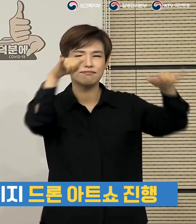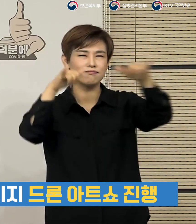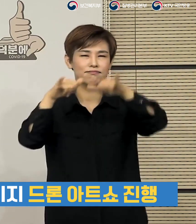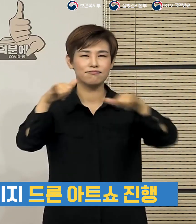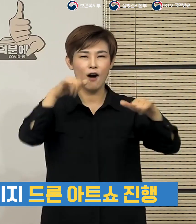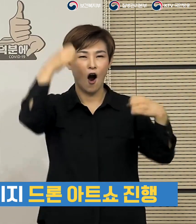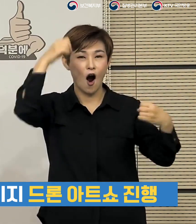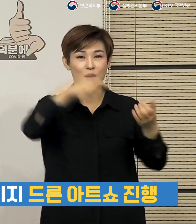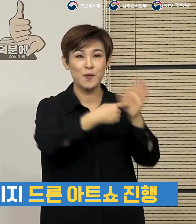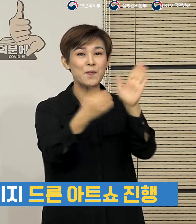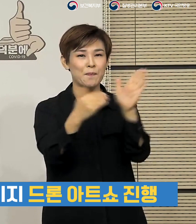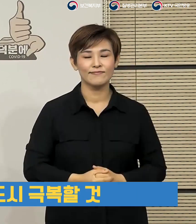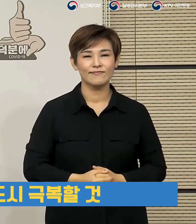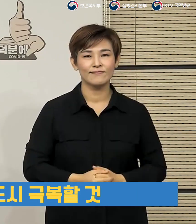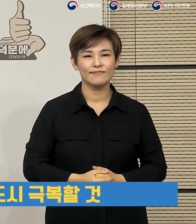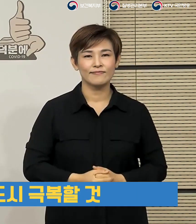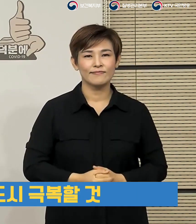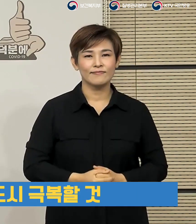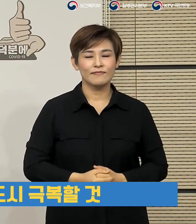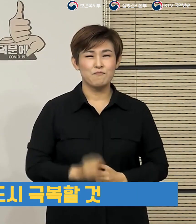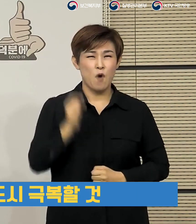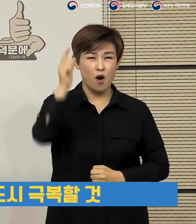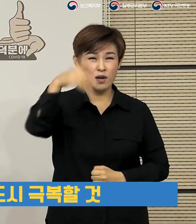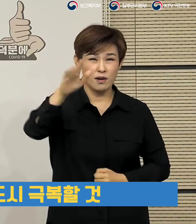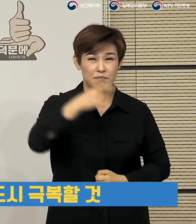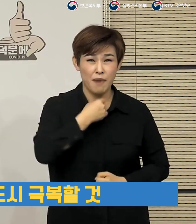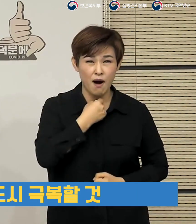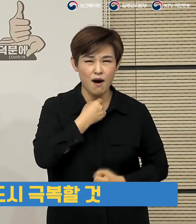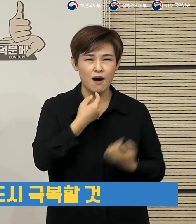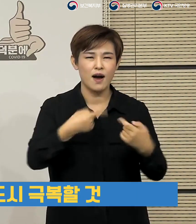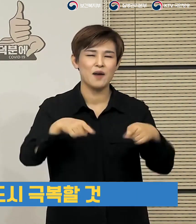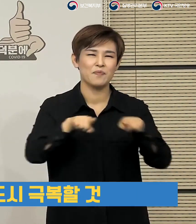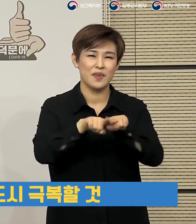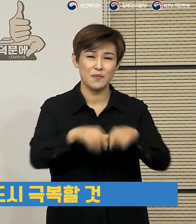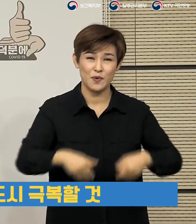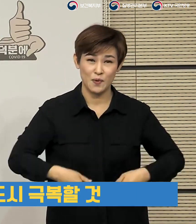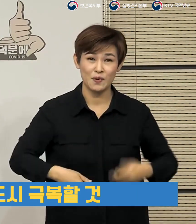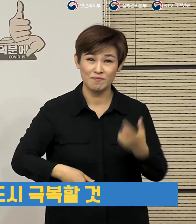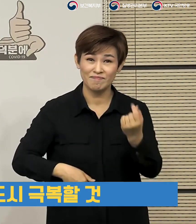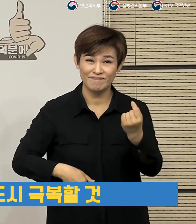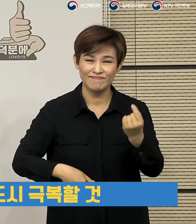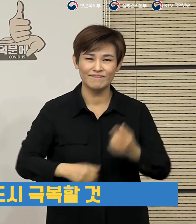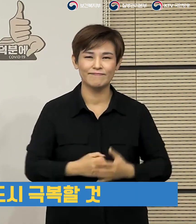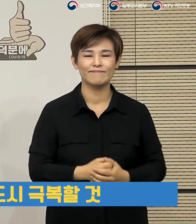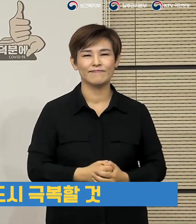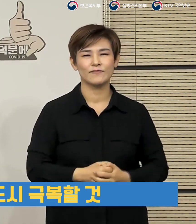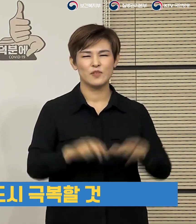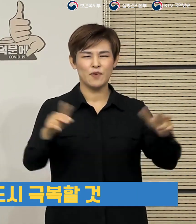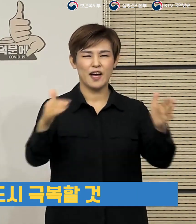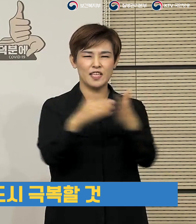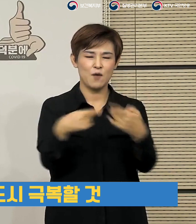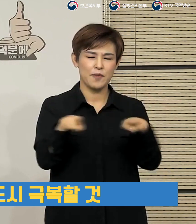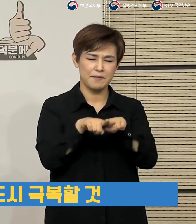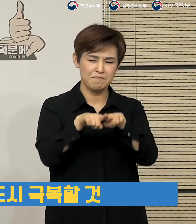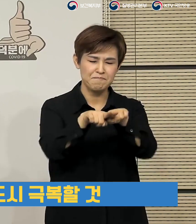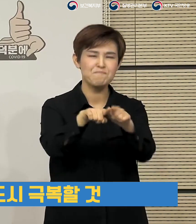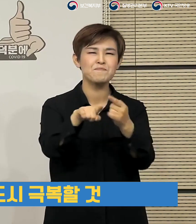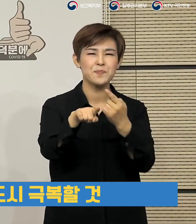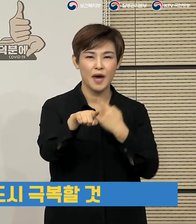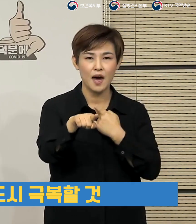아트쇼를 진행한 바 있습니다. 멀리 가려면 함께 가라는 말이 있습니다. 지금까지 함께했고